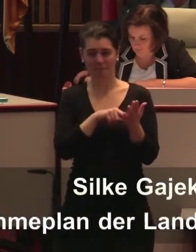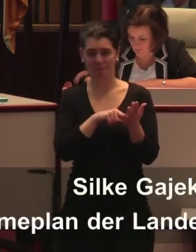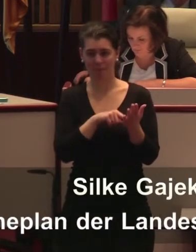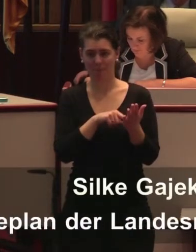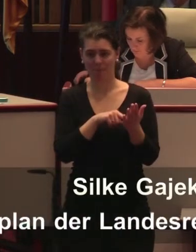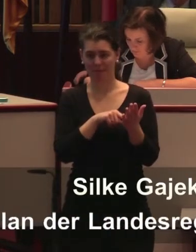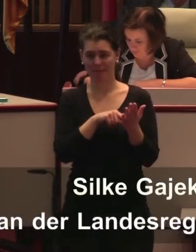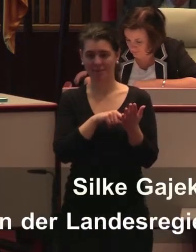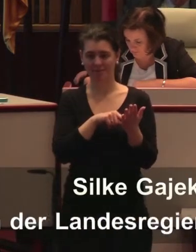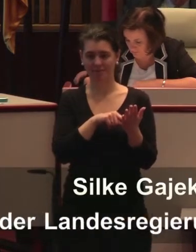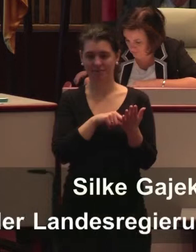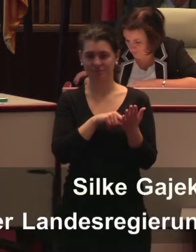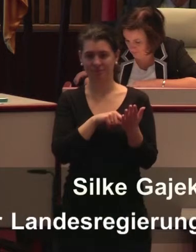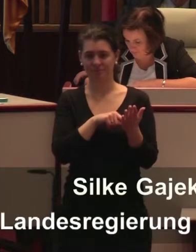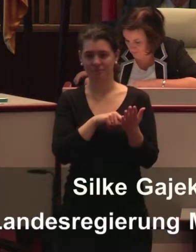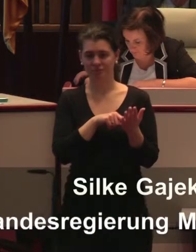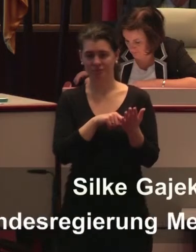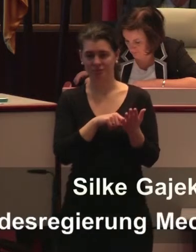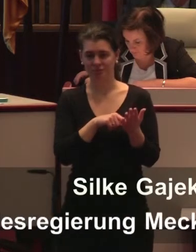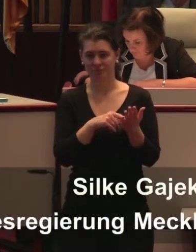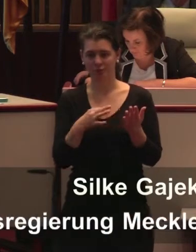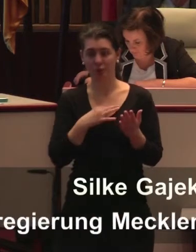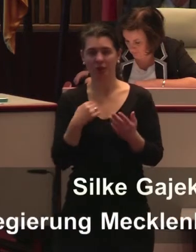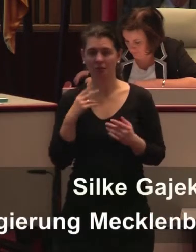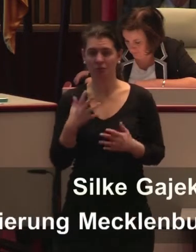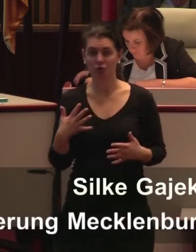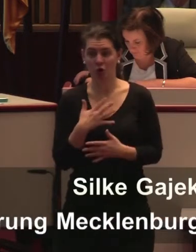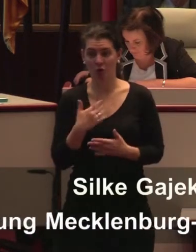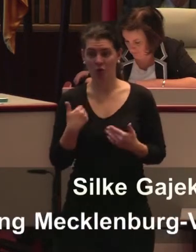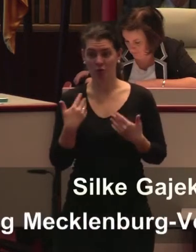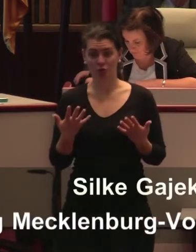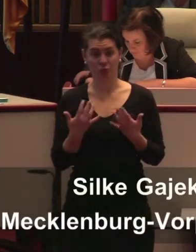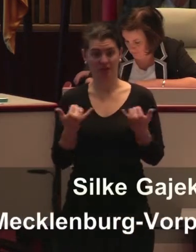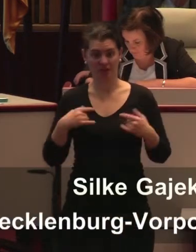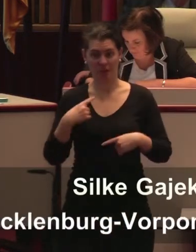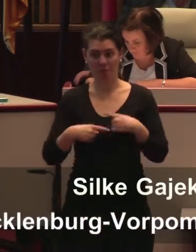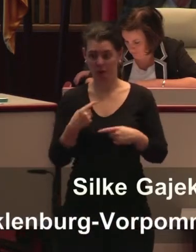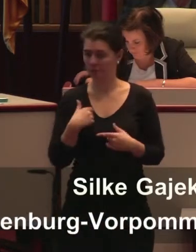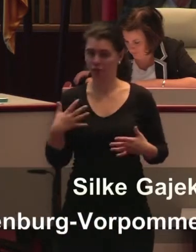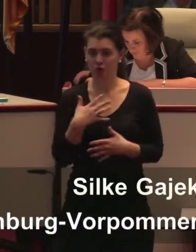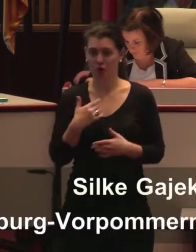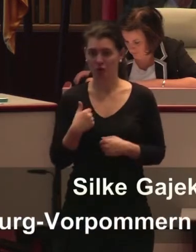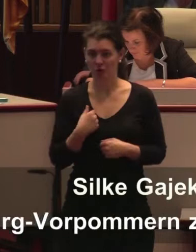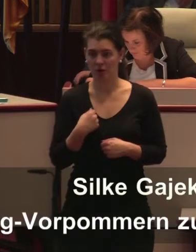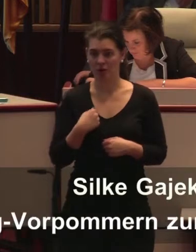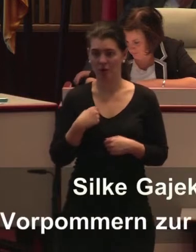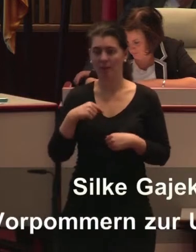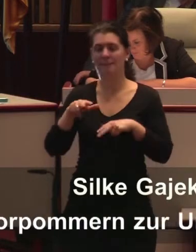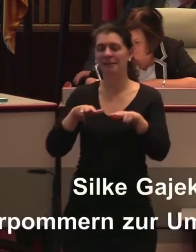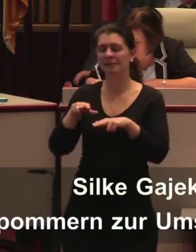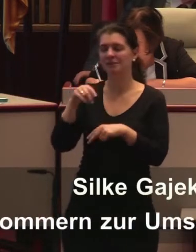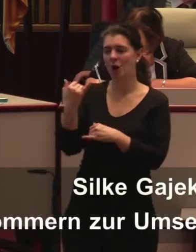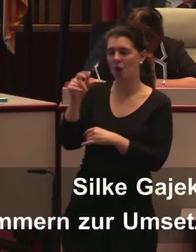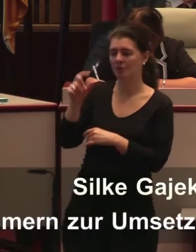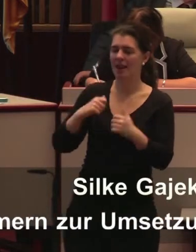finde es im Grunde erschütternd, was hier abläuft. Und kann dem Minister, der heute leider nicht da ist, nur dazu auffordern,